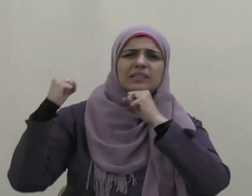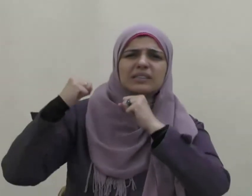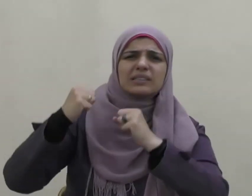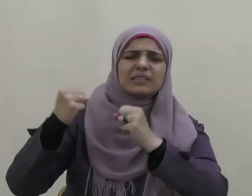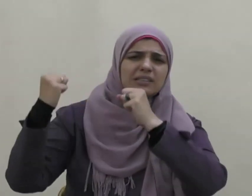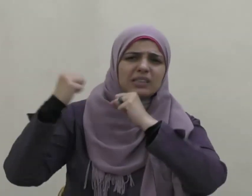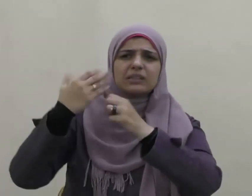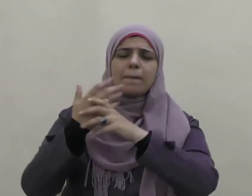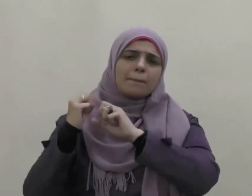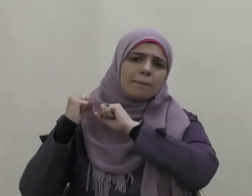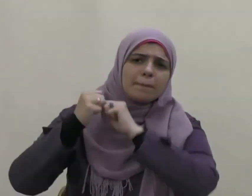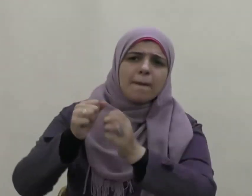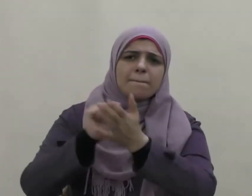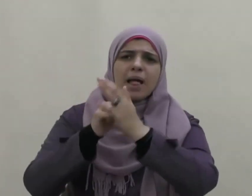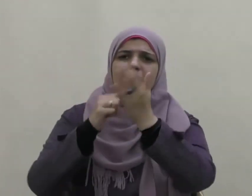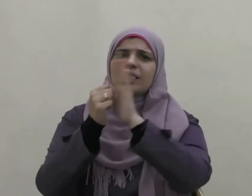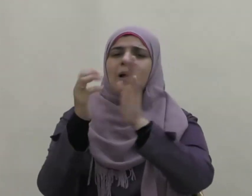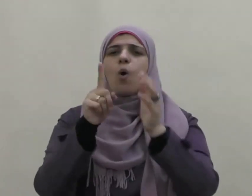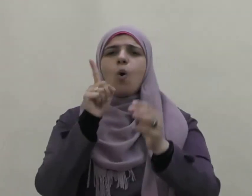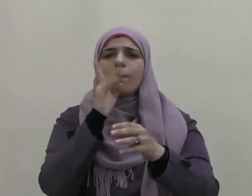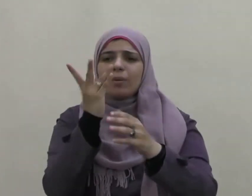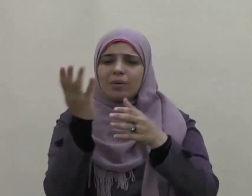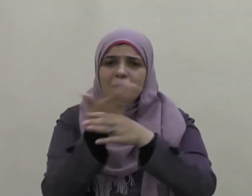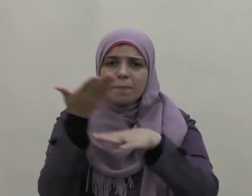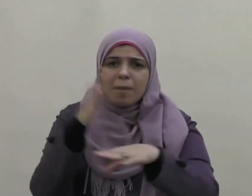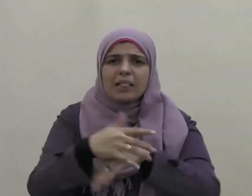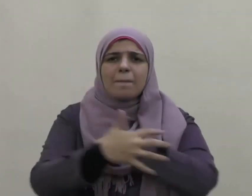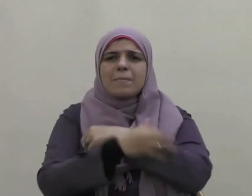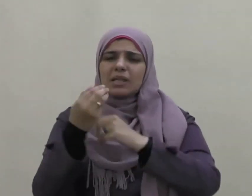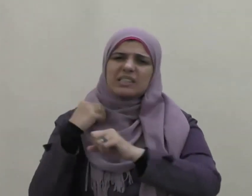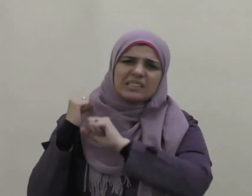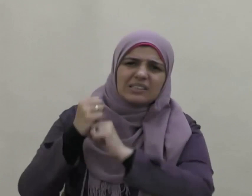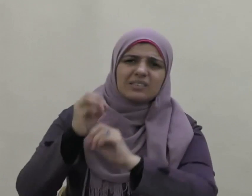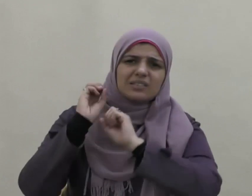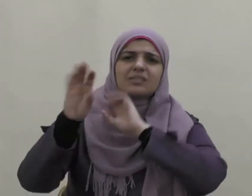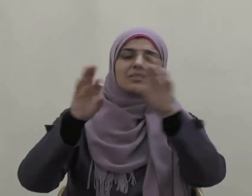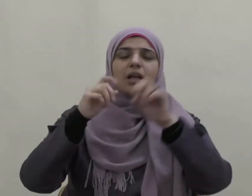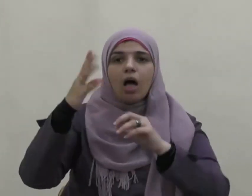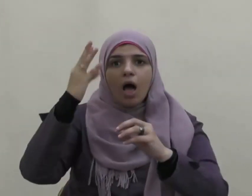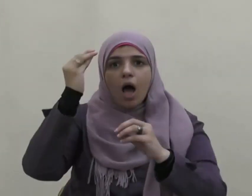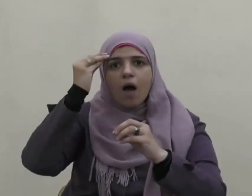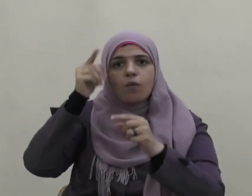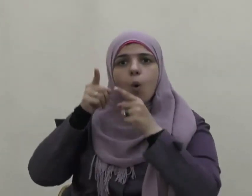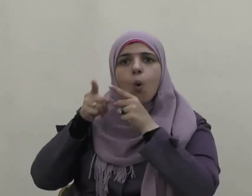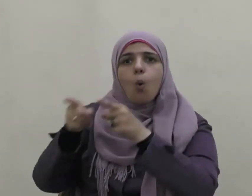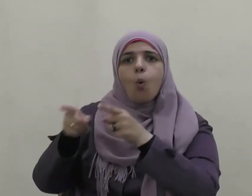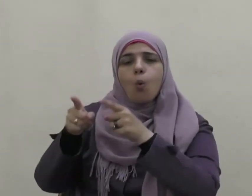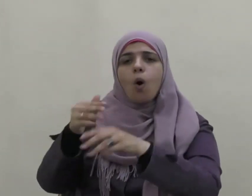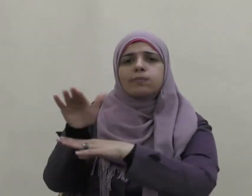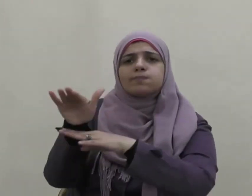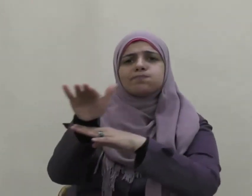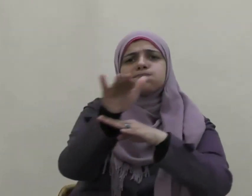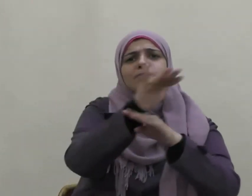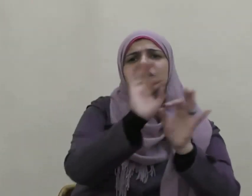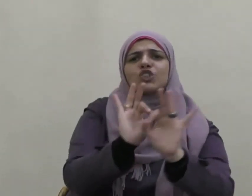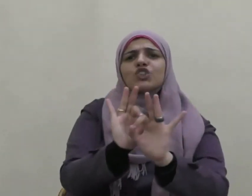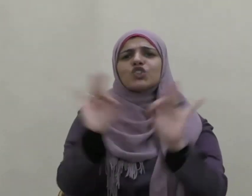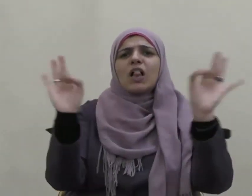إلى بيوت الأرامل والمساكين فعرف أنه هو الذي كان يأتيهم في